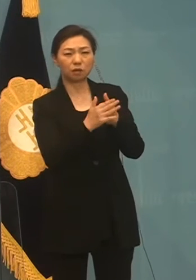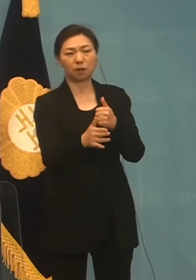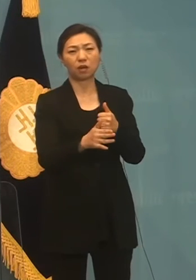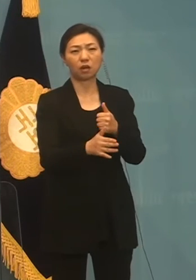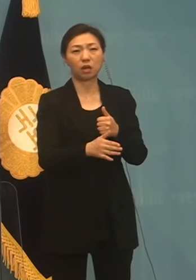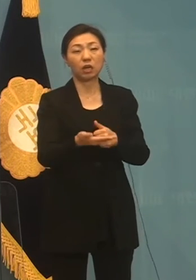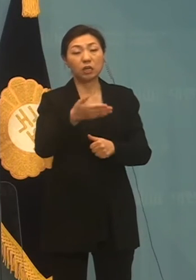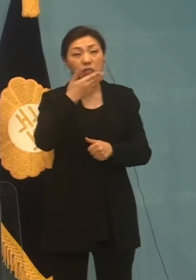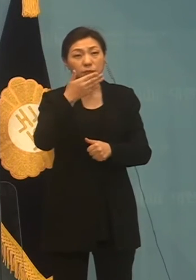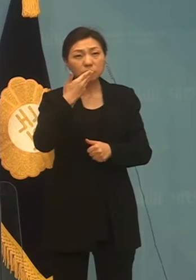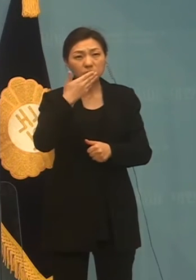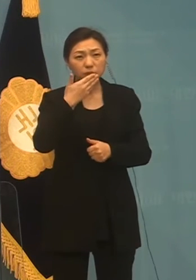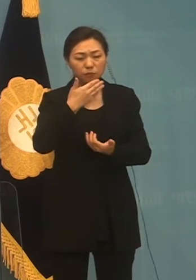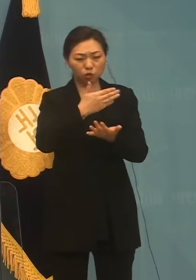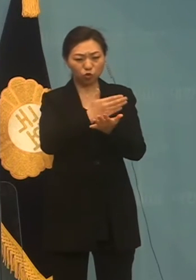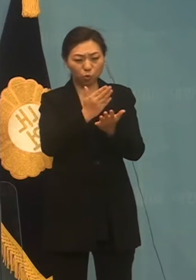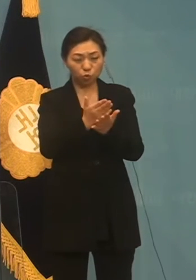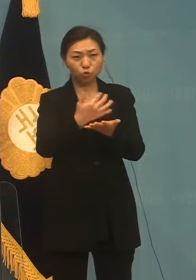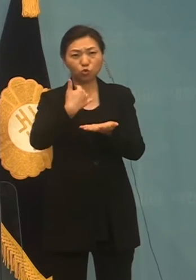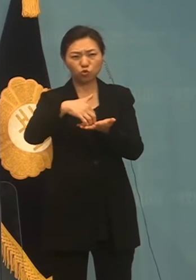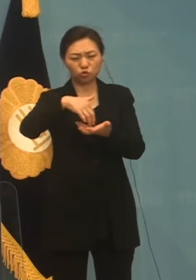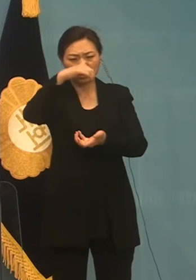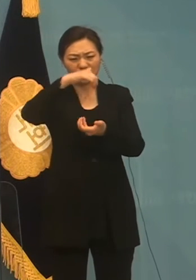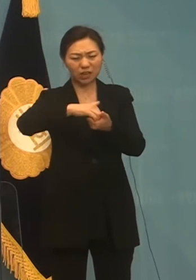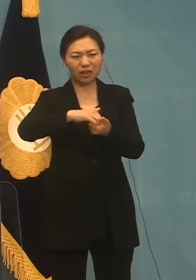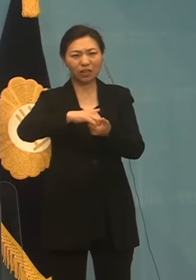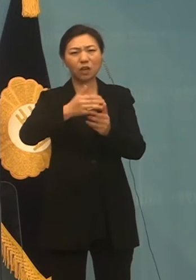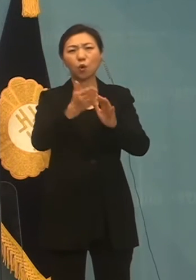시행하겠다는 의미는 아니라고 했습니다.